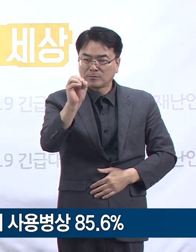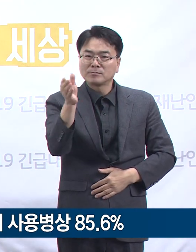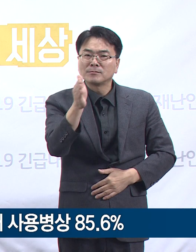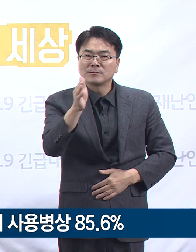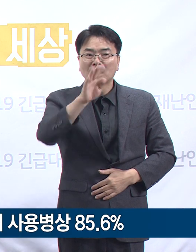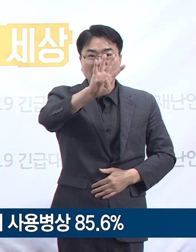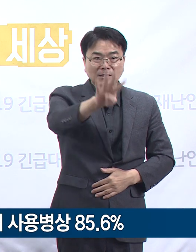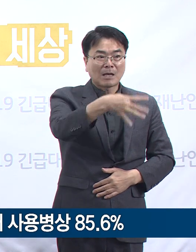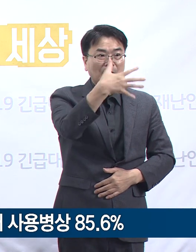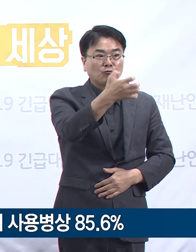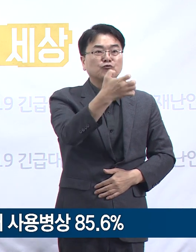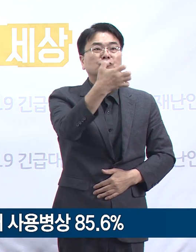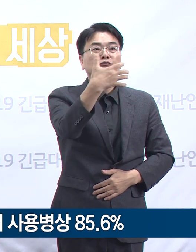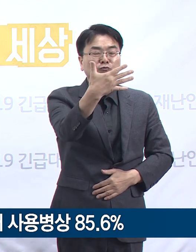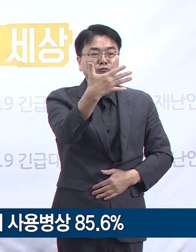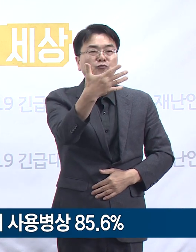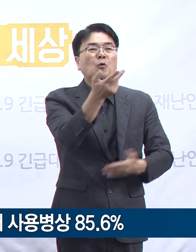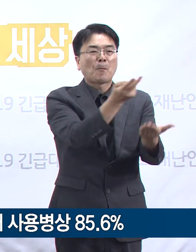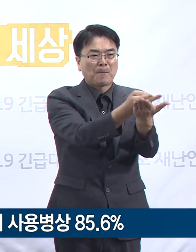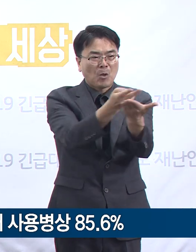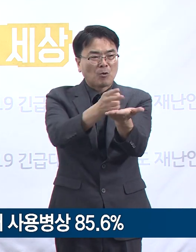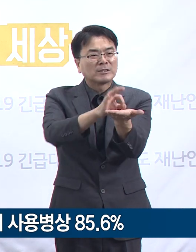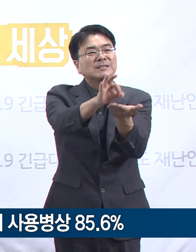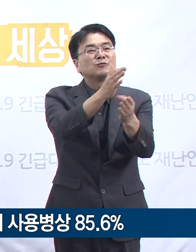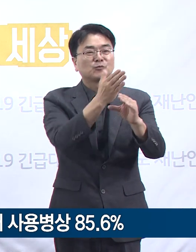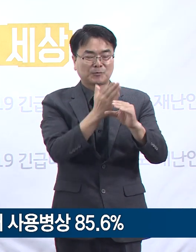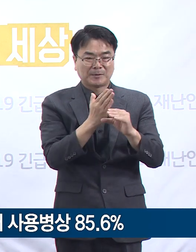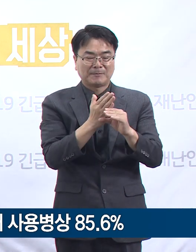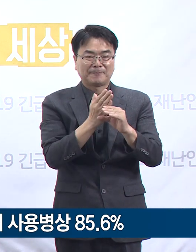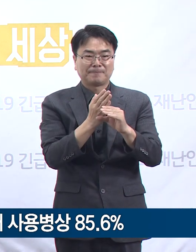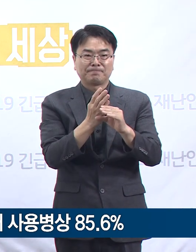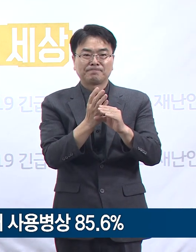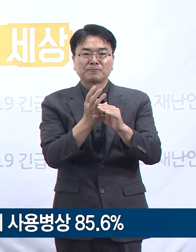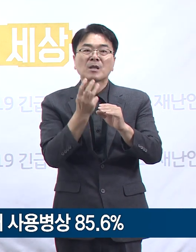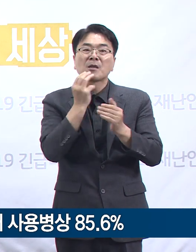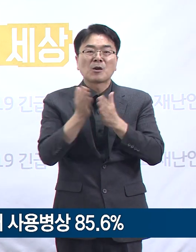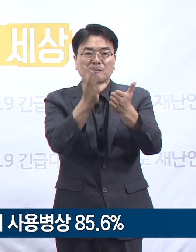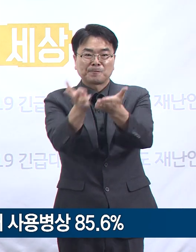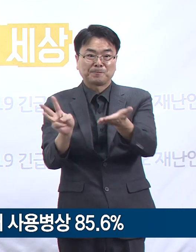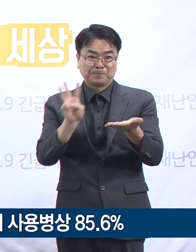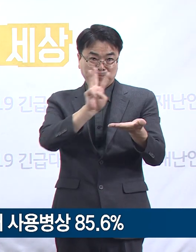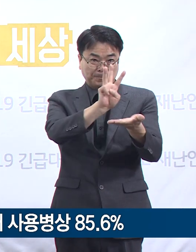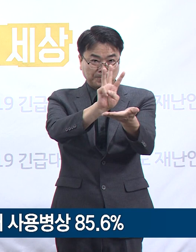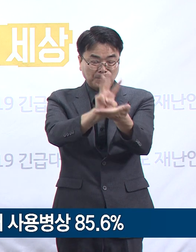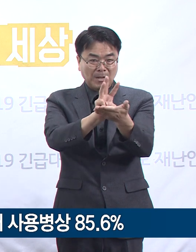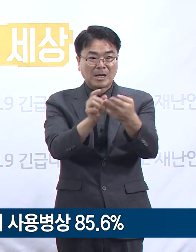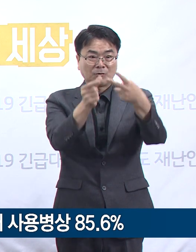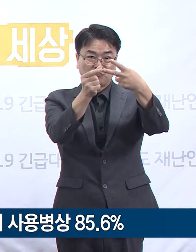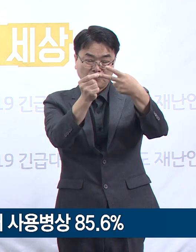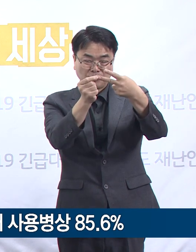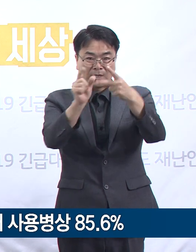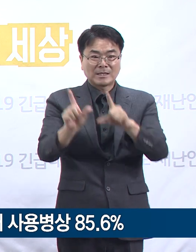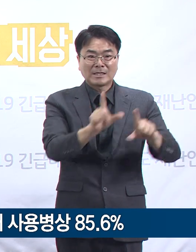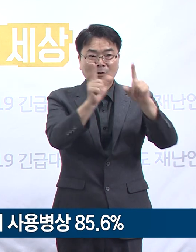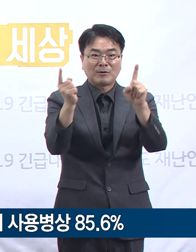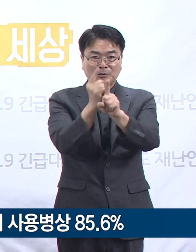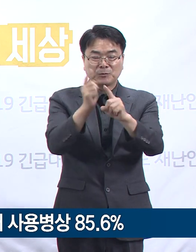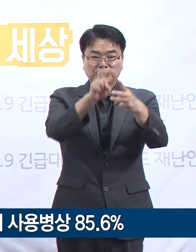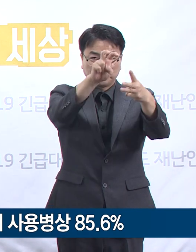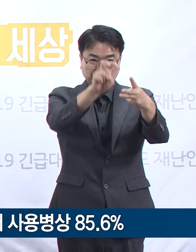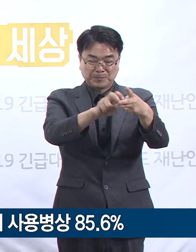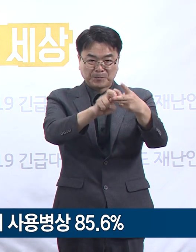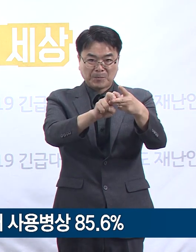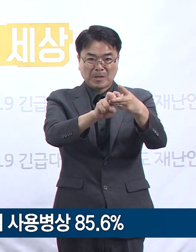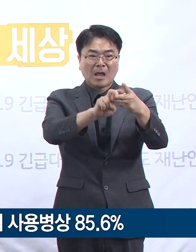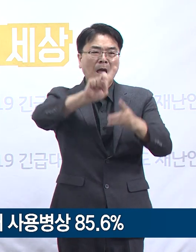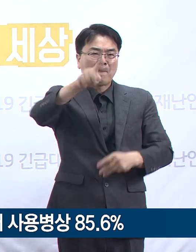499병상입니다. 경기 수도권 2 생활치료센터에는 126명의 확진자가